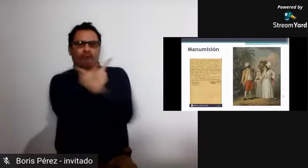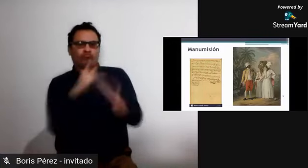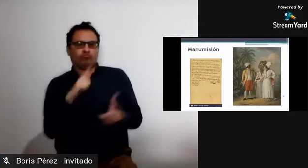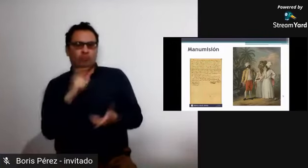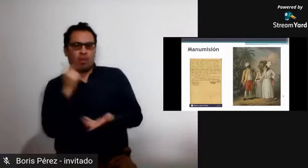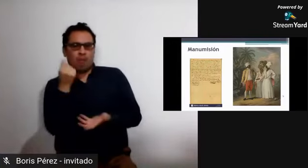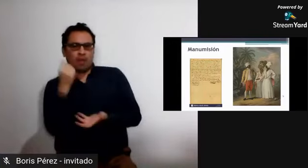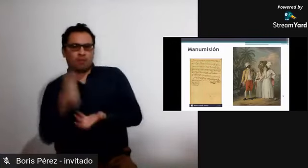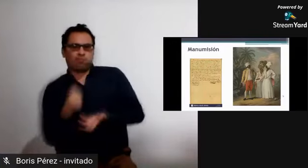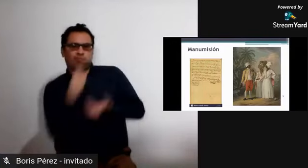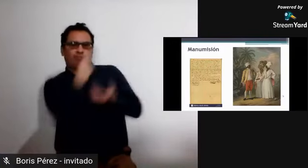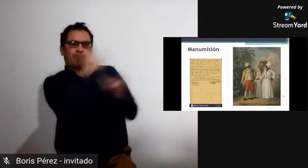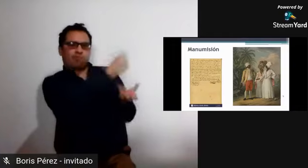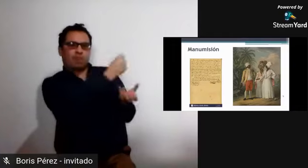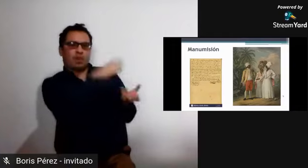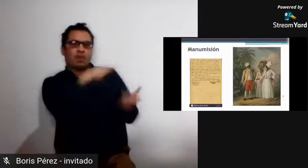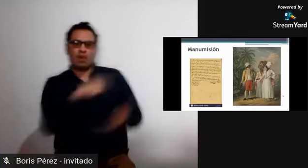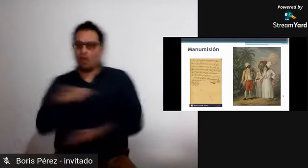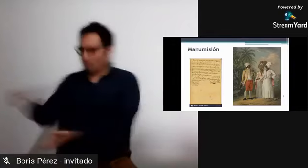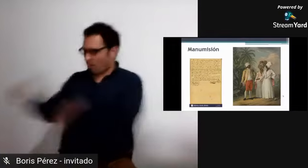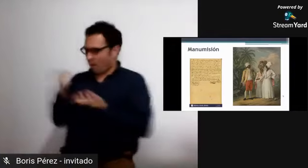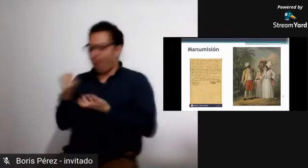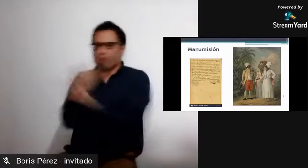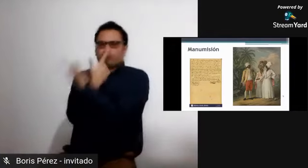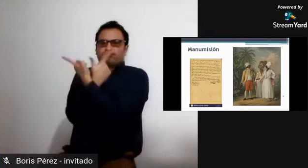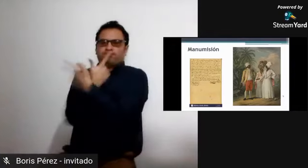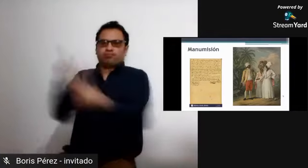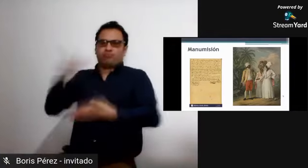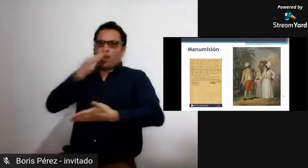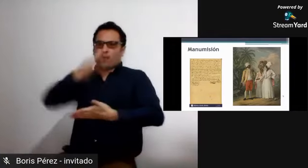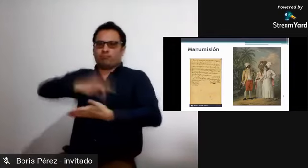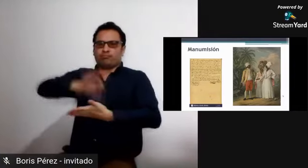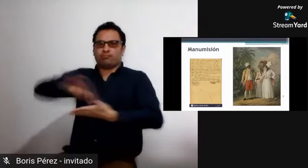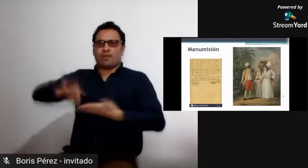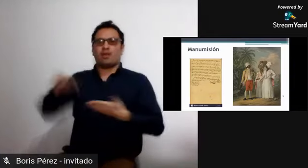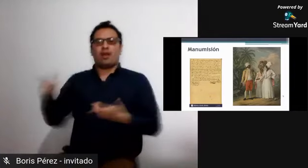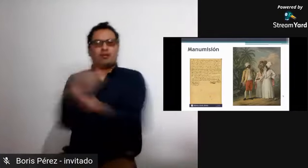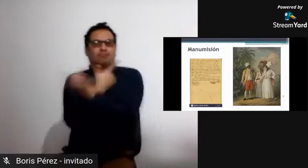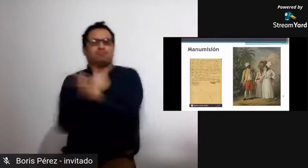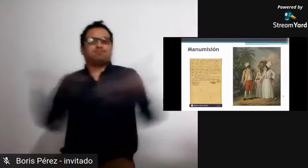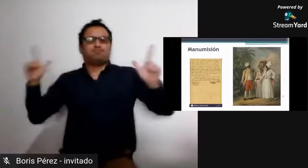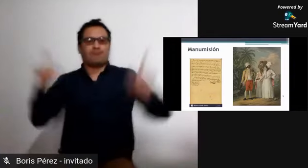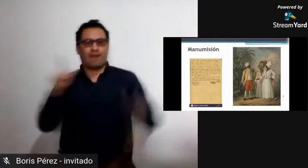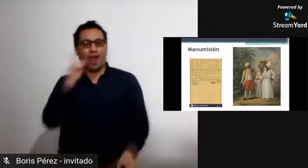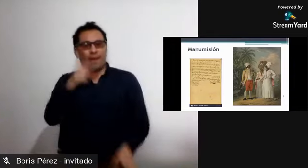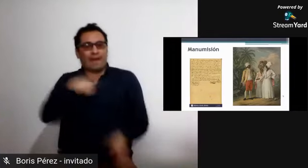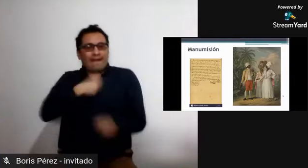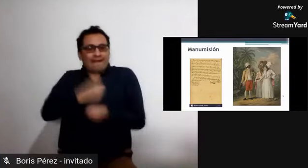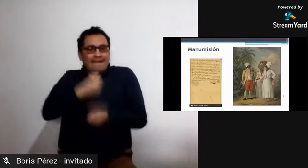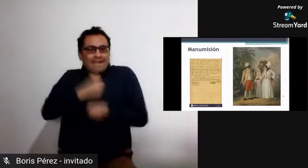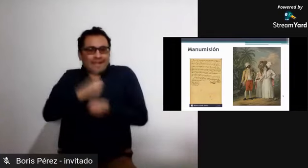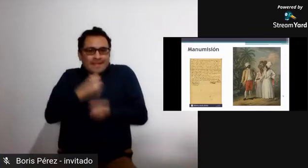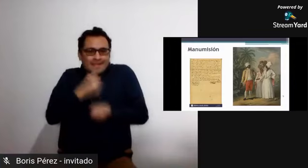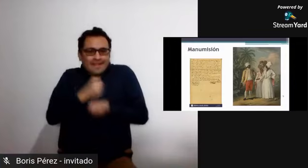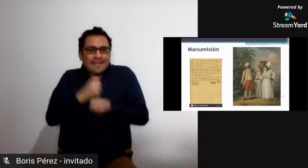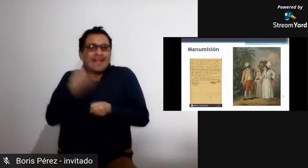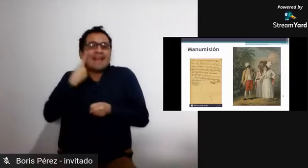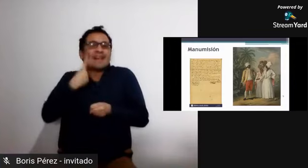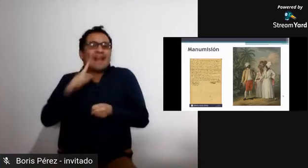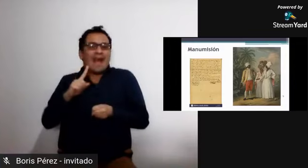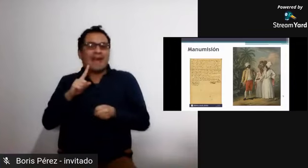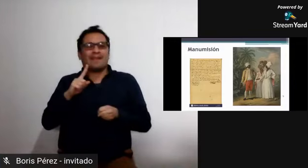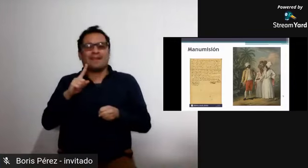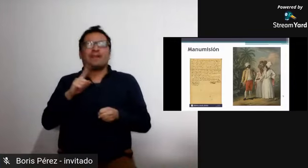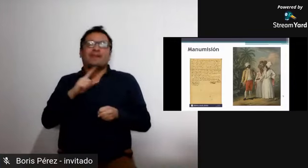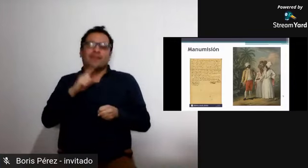cultura africana, ellos la negociaban en los pueblos cercanos y así podían conseguir algún